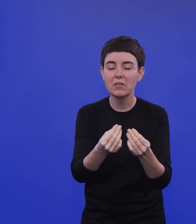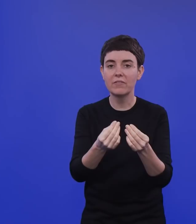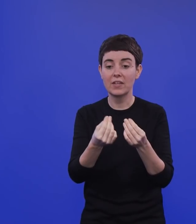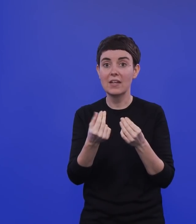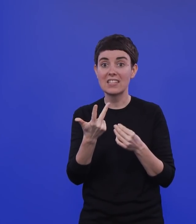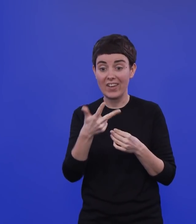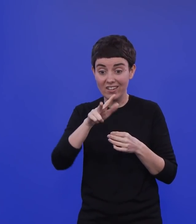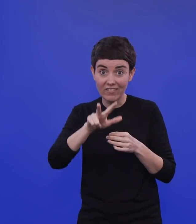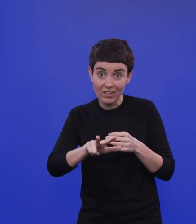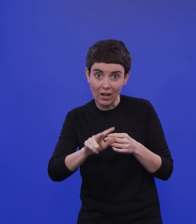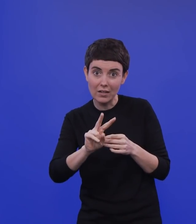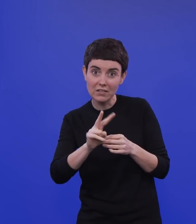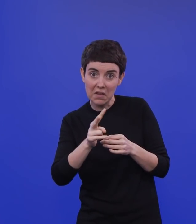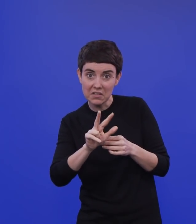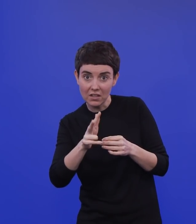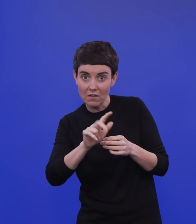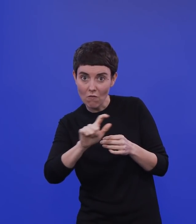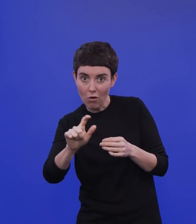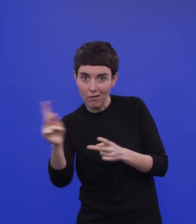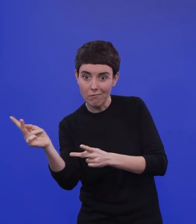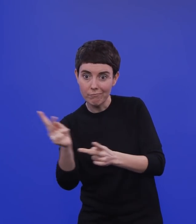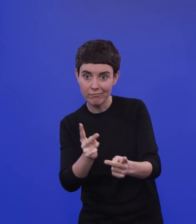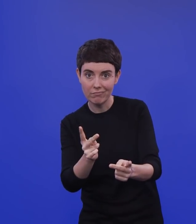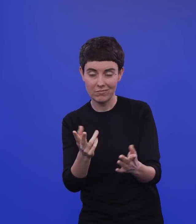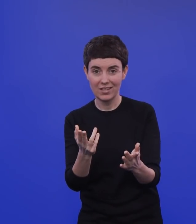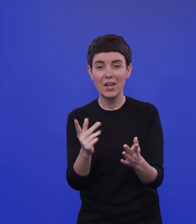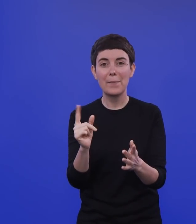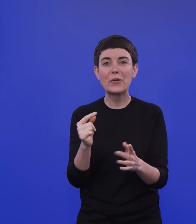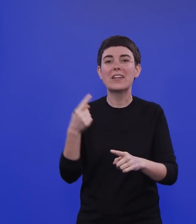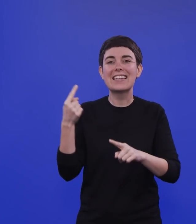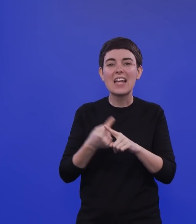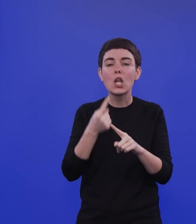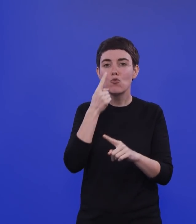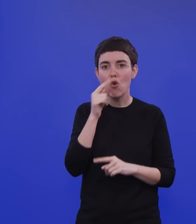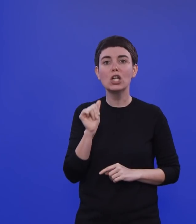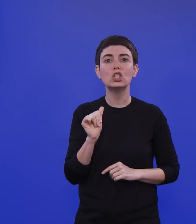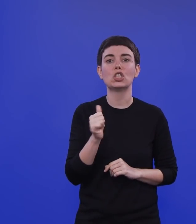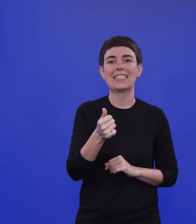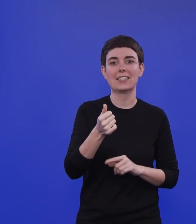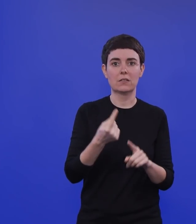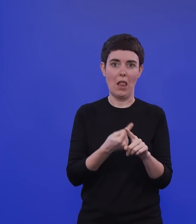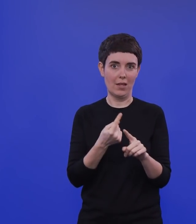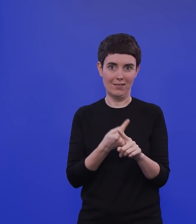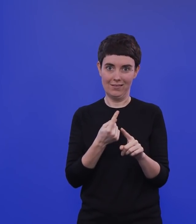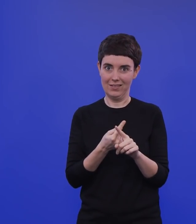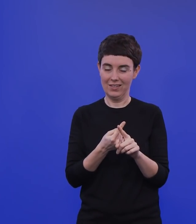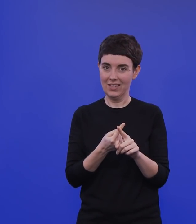Quartals 2 erst landet. Also alle diese Zahlen sind Schätzzahlen und sind sicherlich reine, nackte